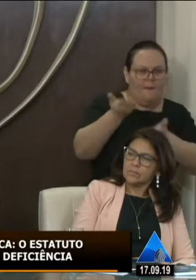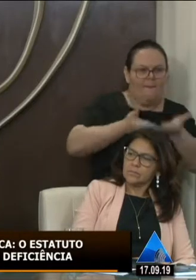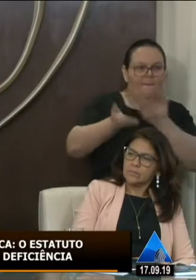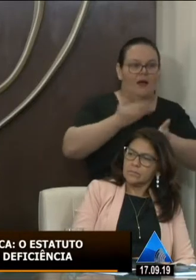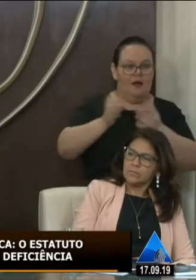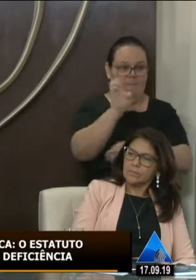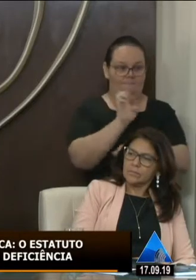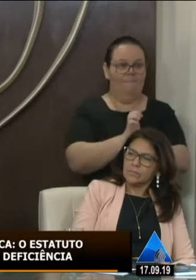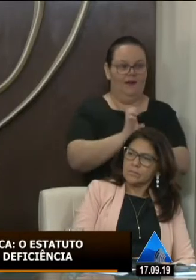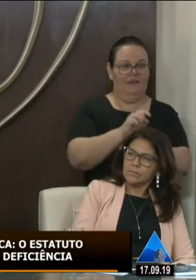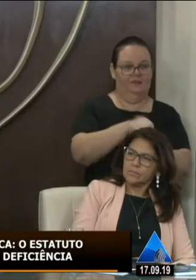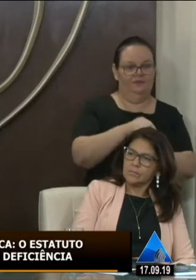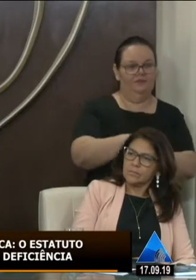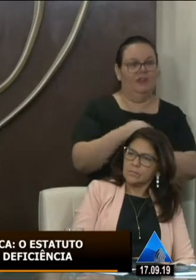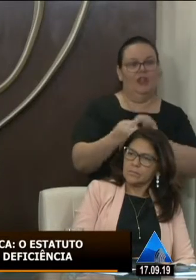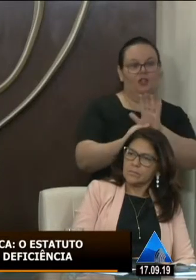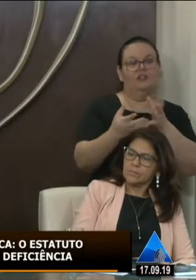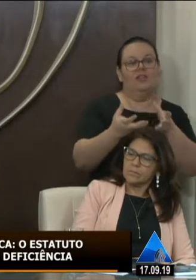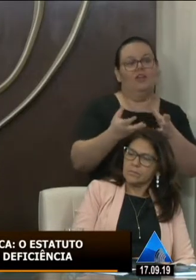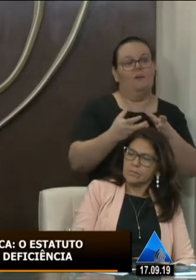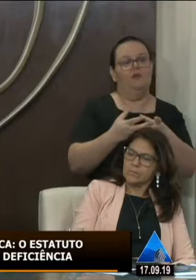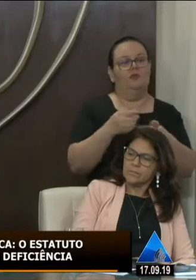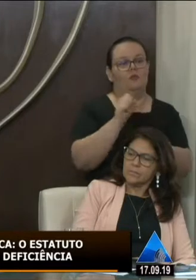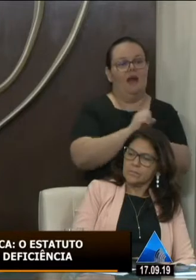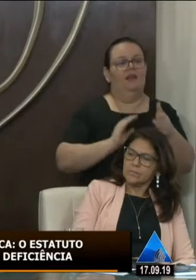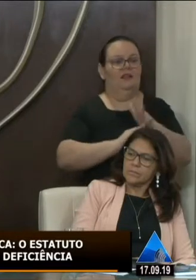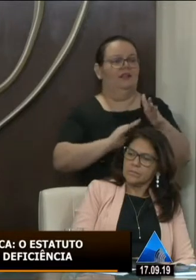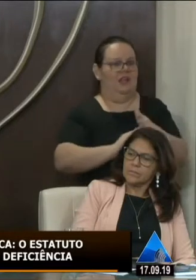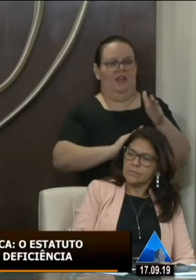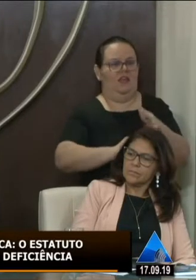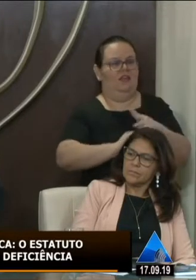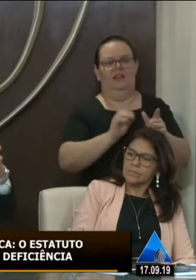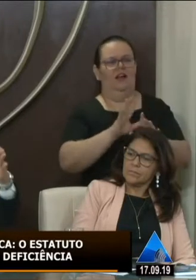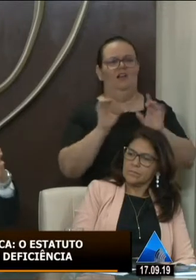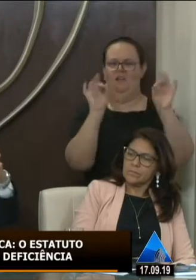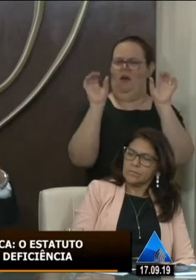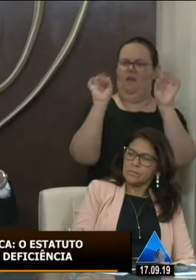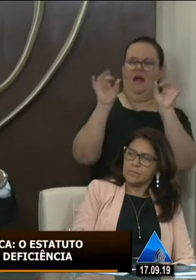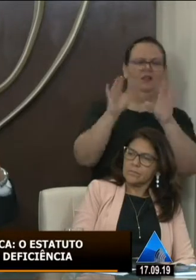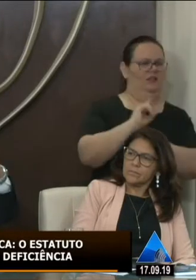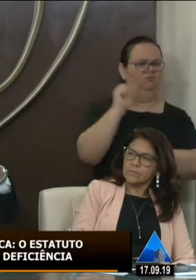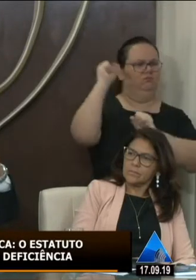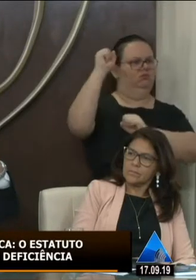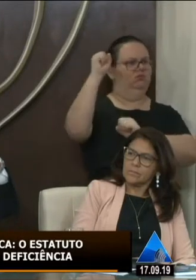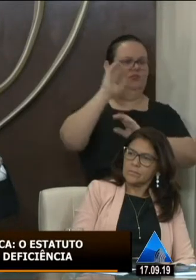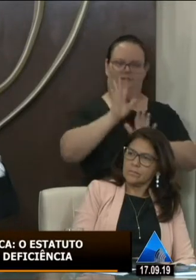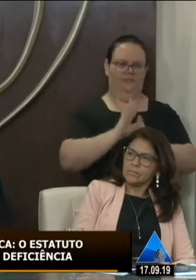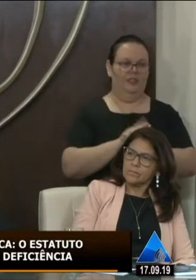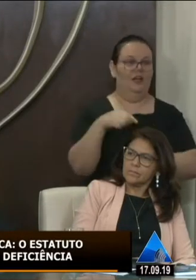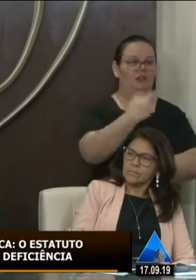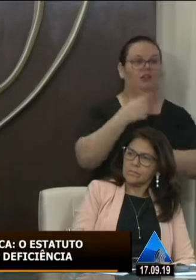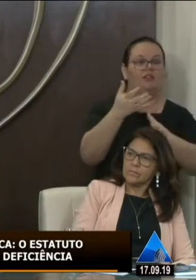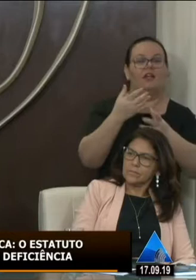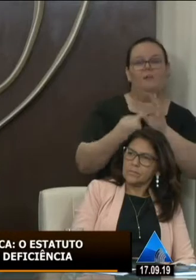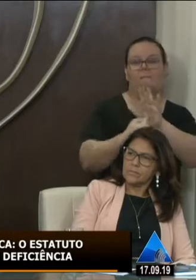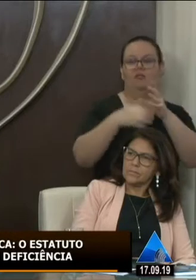nossa proposta não é ocupar tempo e espaço nesta casa não é jogar para a torcida não a nossa